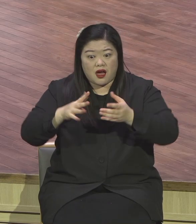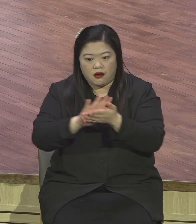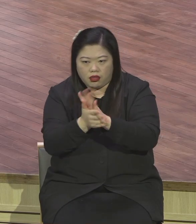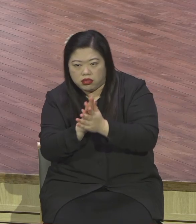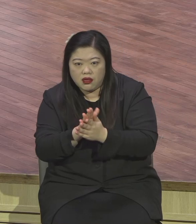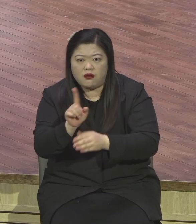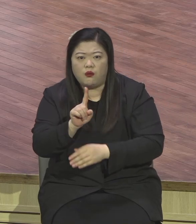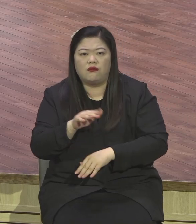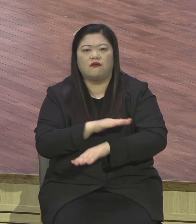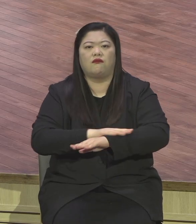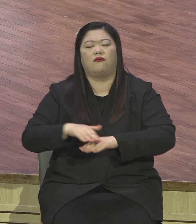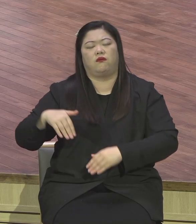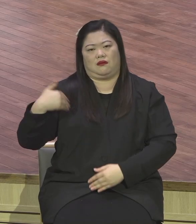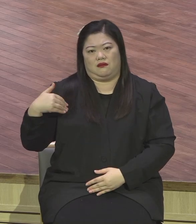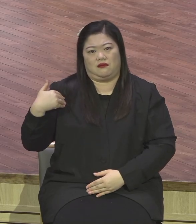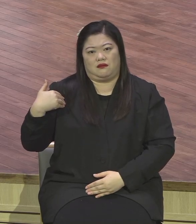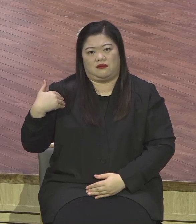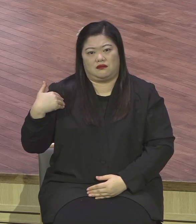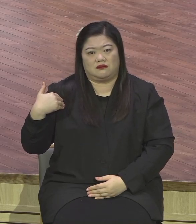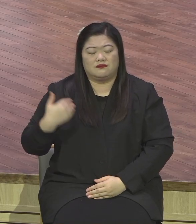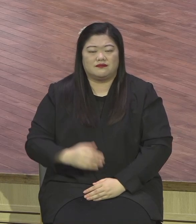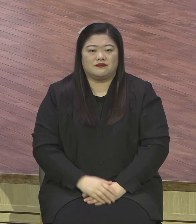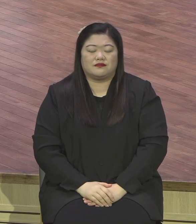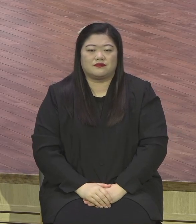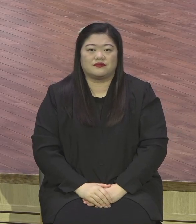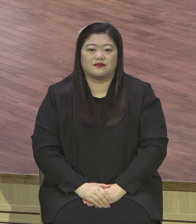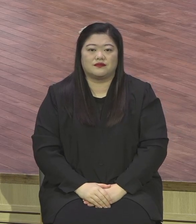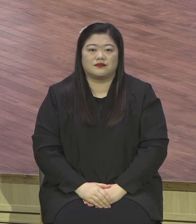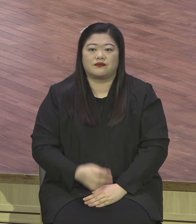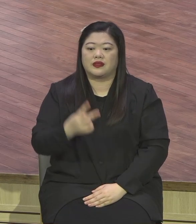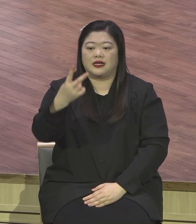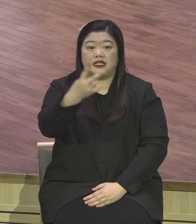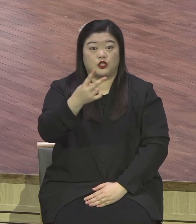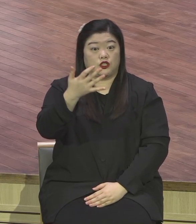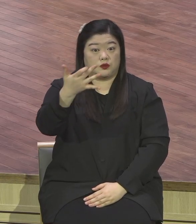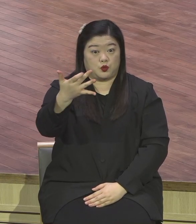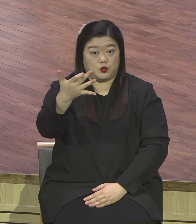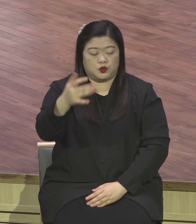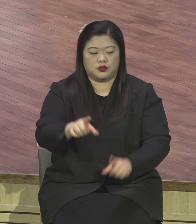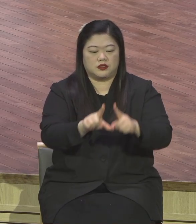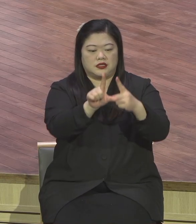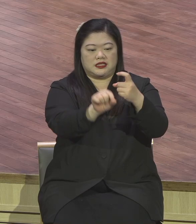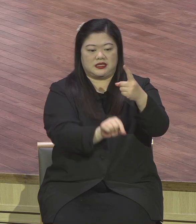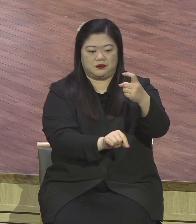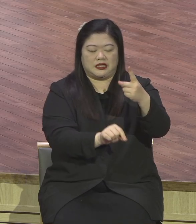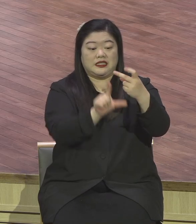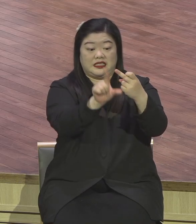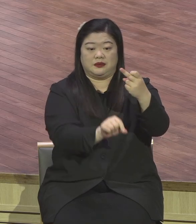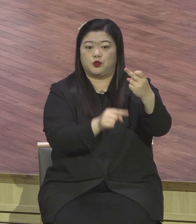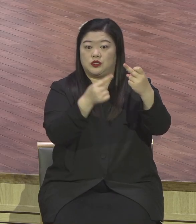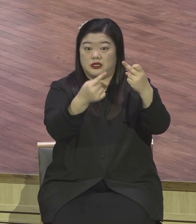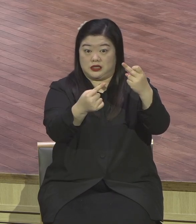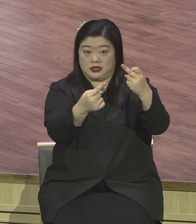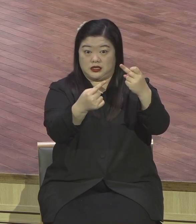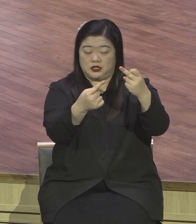2019년 12월 1일 중국 우원에서 발생된 이